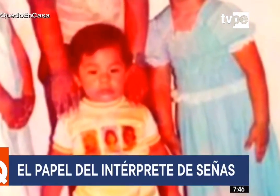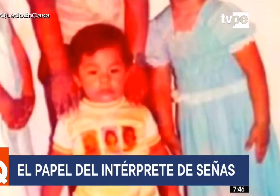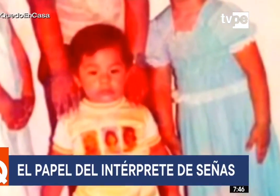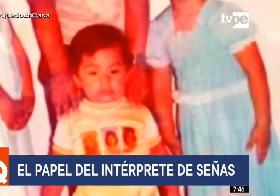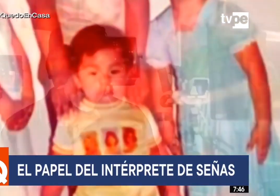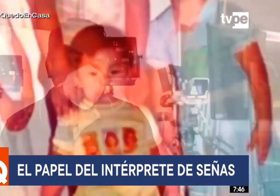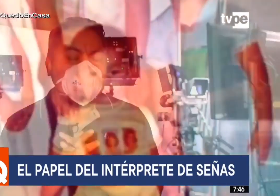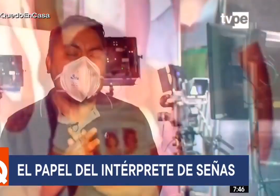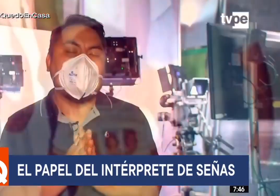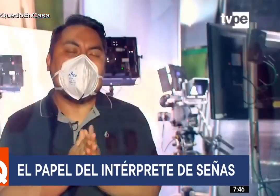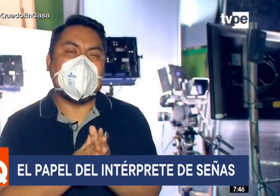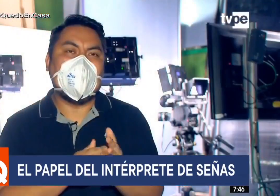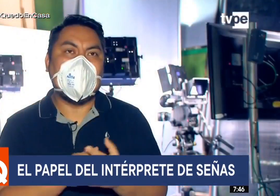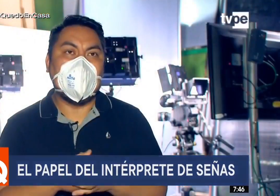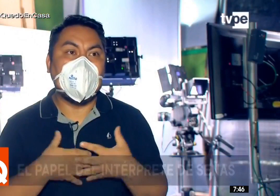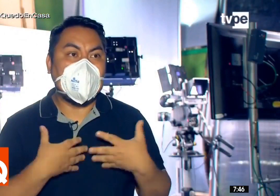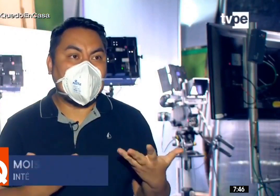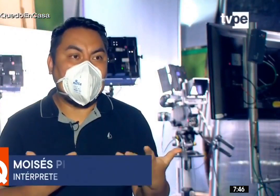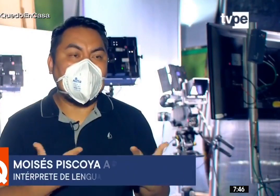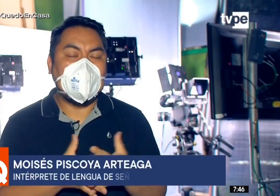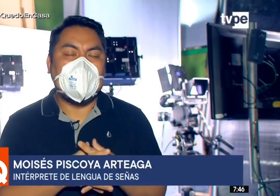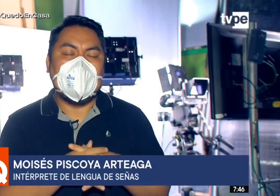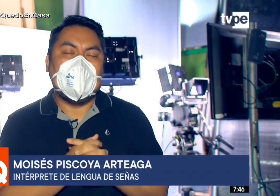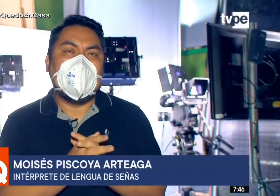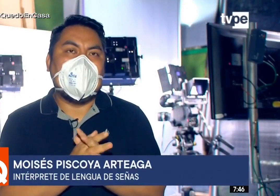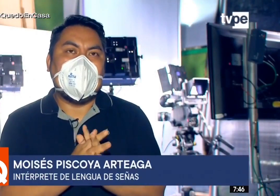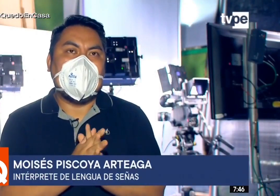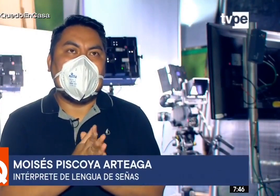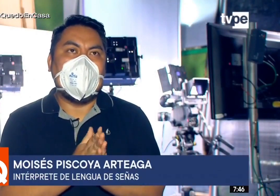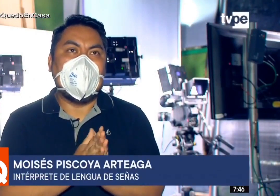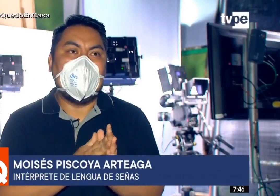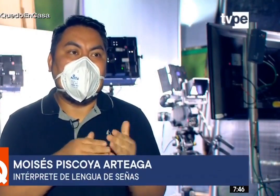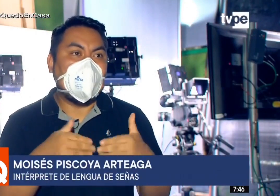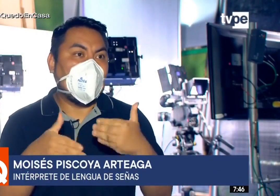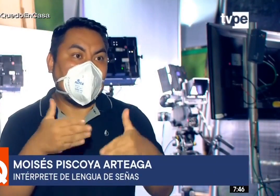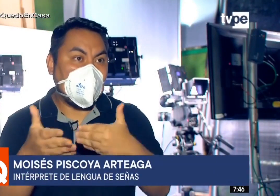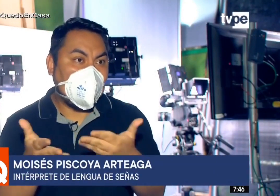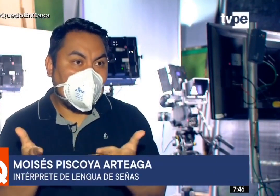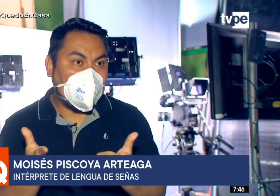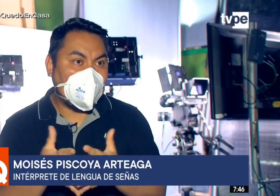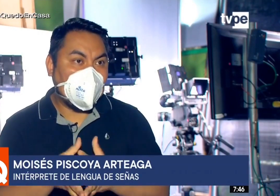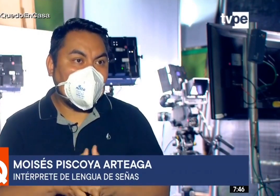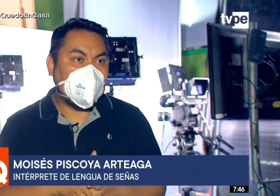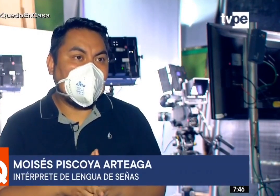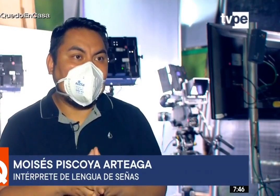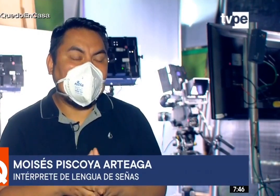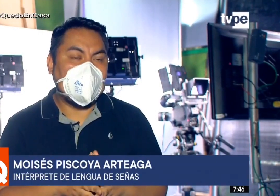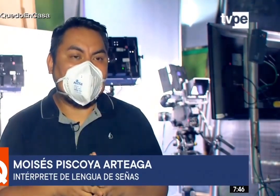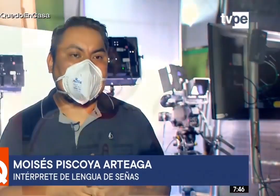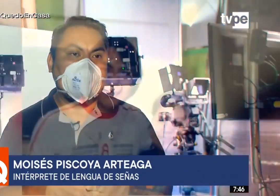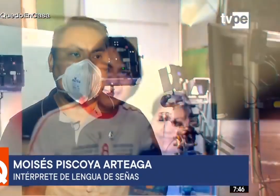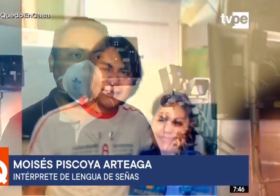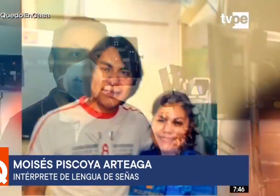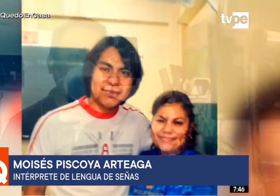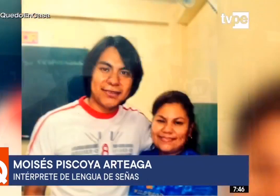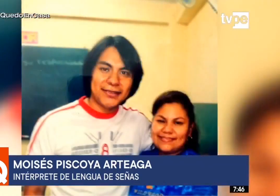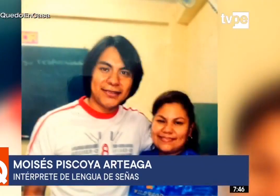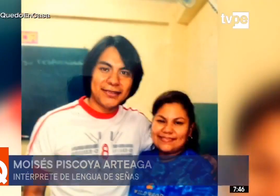hermana mayor que es sorda. Cuando yo nazco, mi mamá a poco tiempo había fallecido. Y mi hermana mayor,